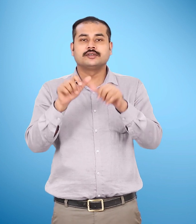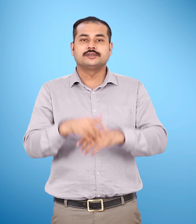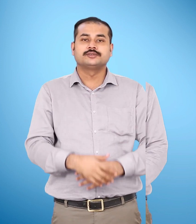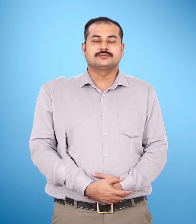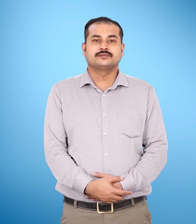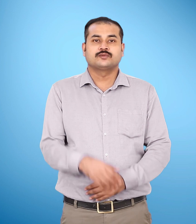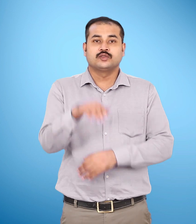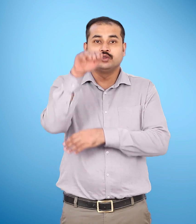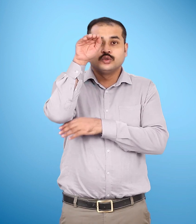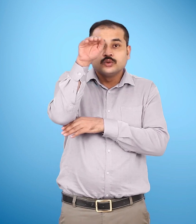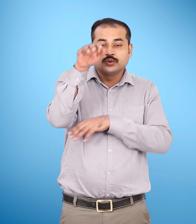उंट चला